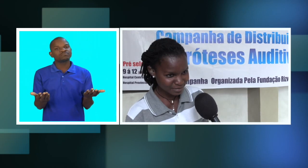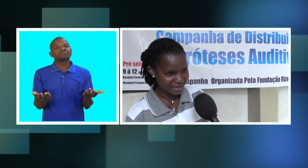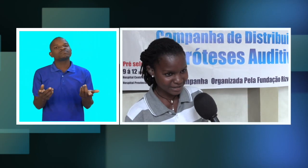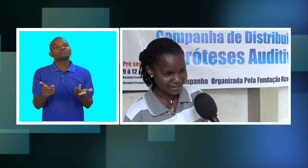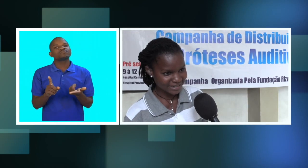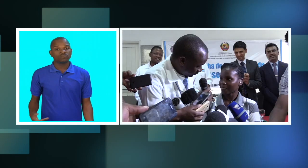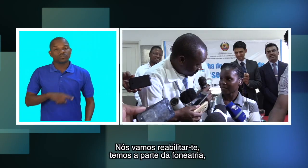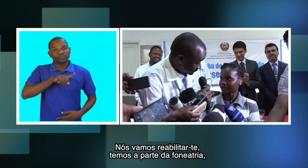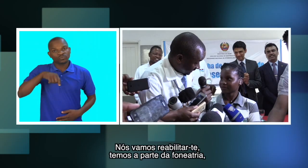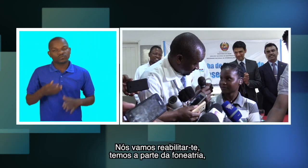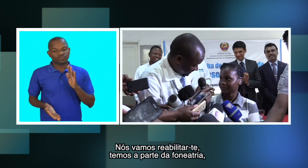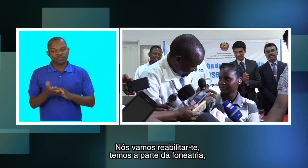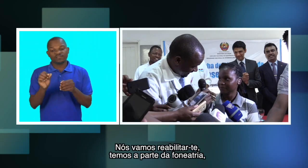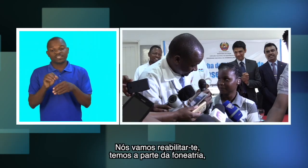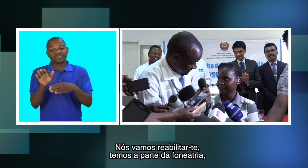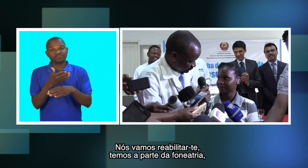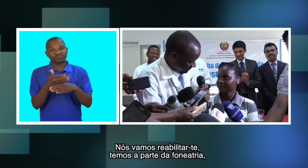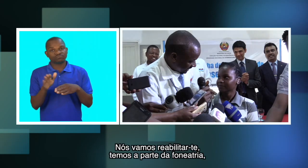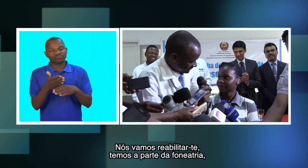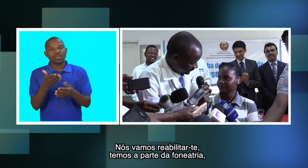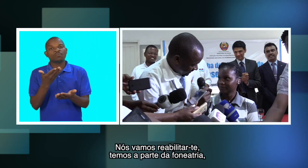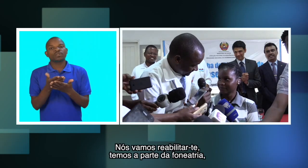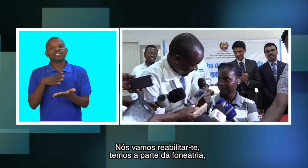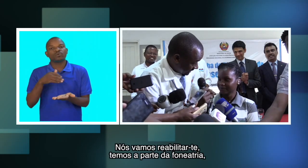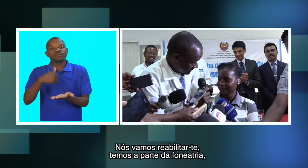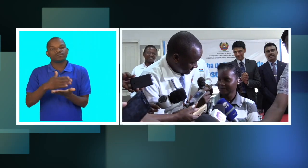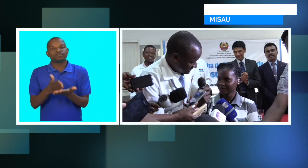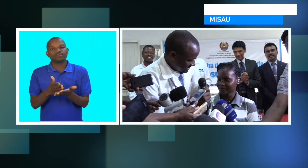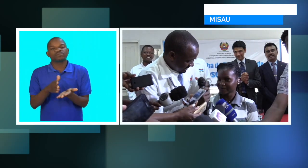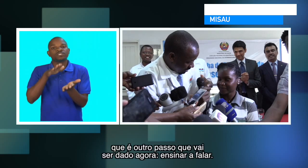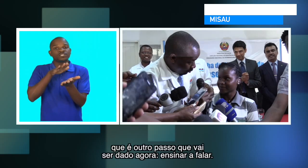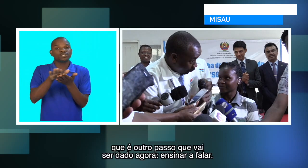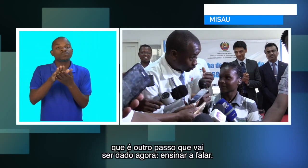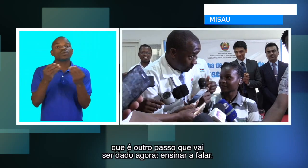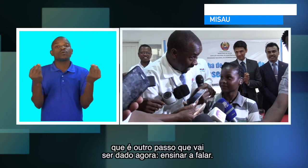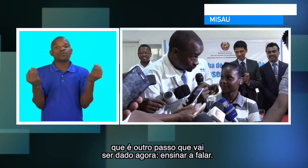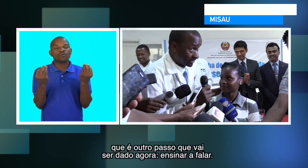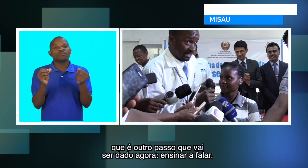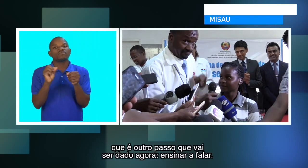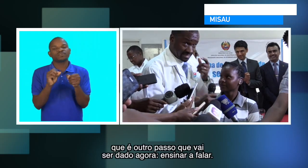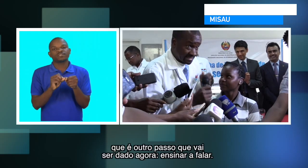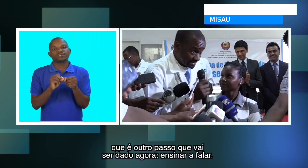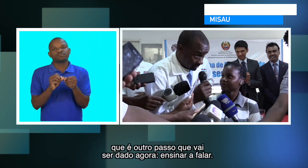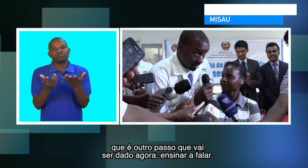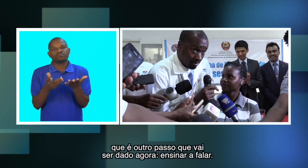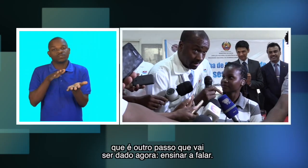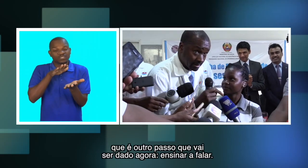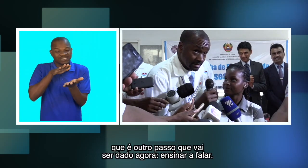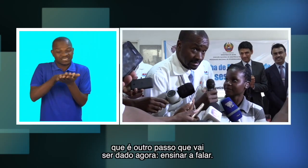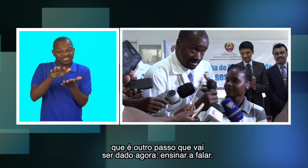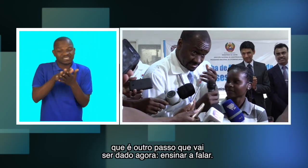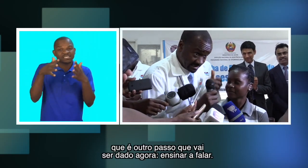E a palavra... Nós vamos ser reabilitados. Temos a parte da foniatria, que é um outro passo que vai ser dado